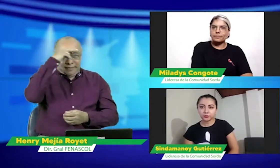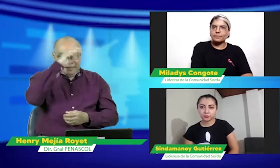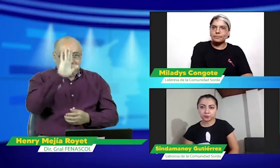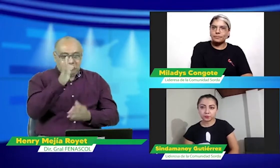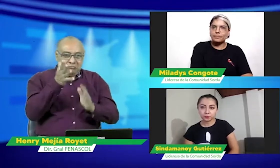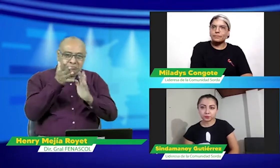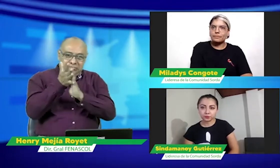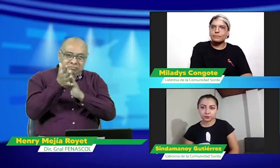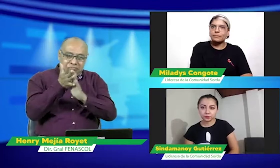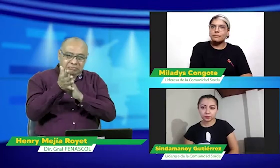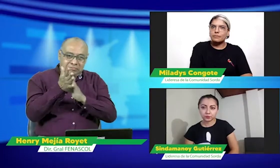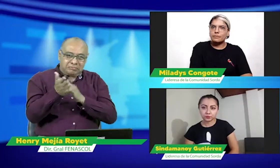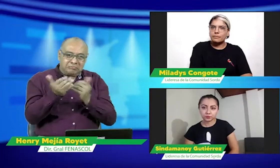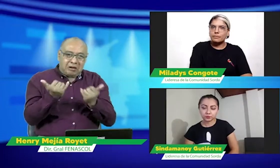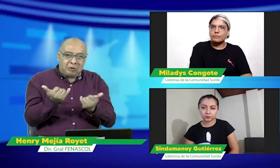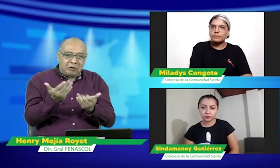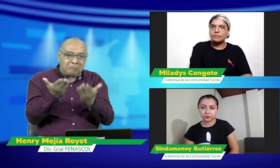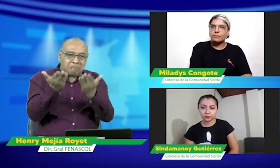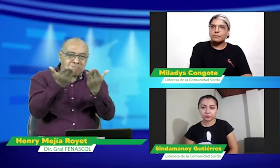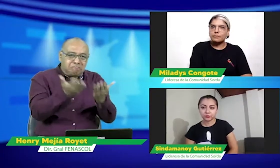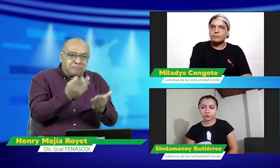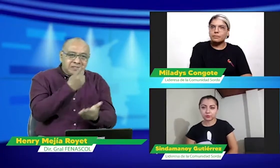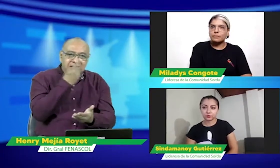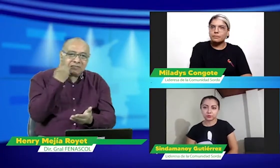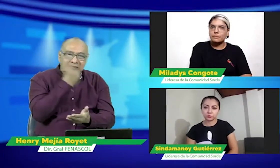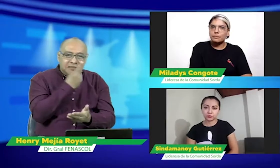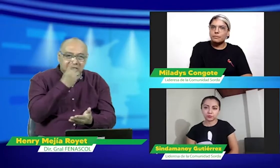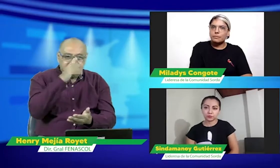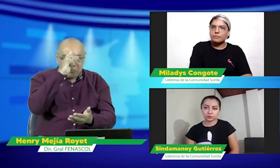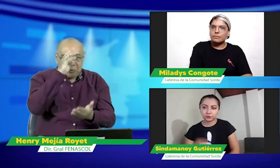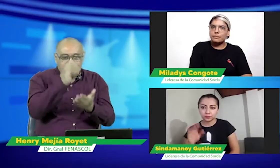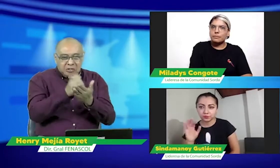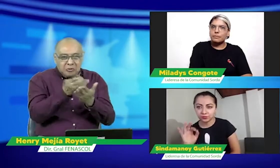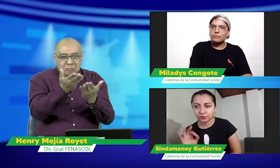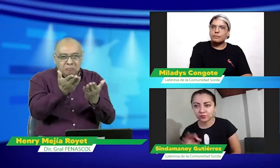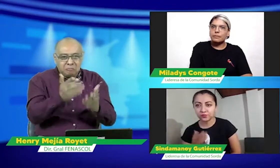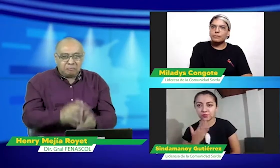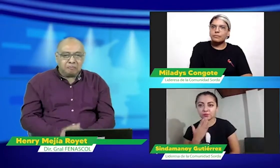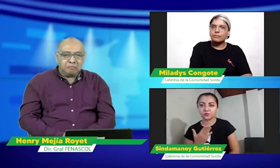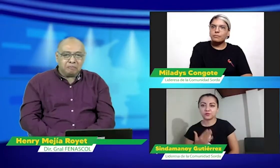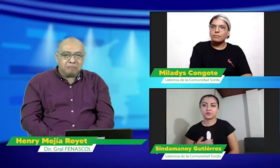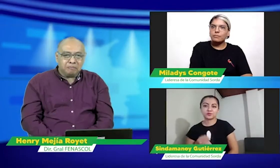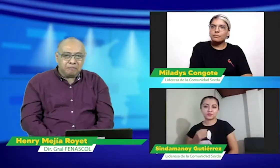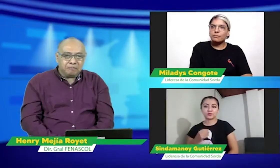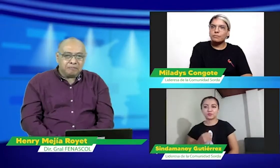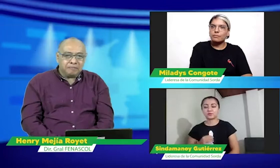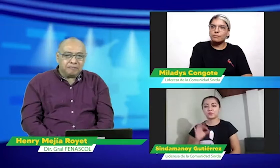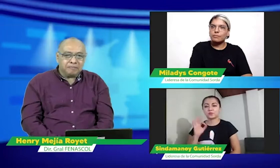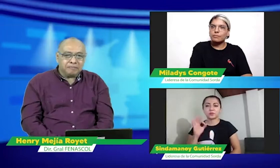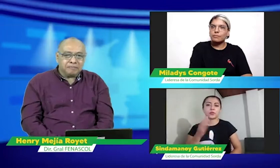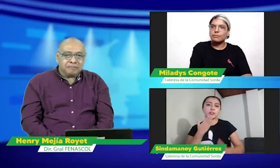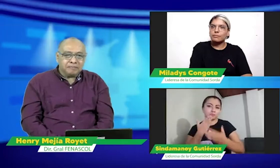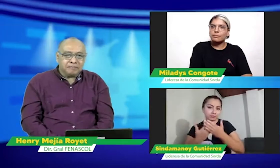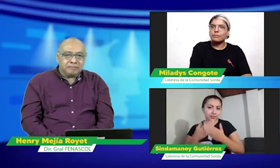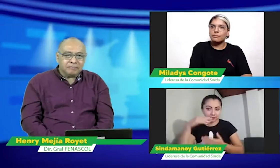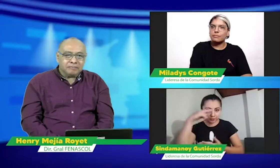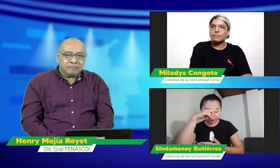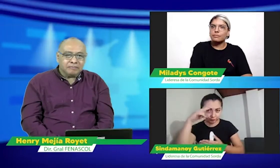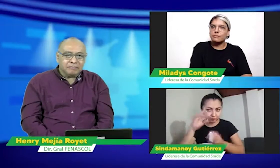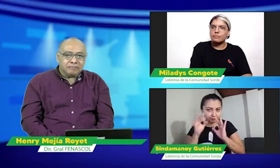Gracias Miladis por lo que nos acabas de comentar. Cinda, cuéntanos tu opinión. Sí, muchas gracias